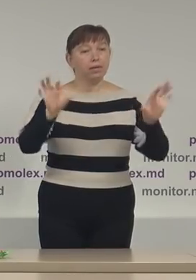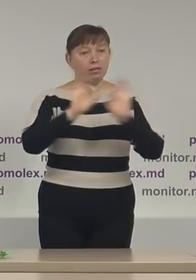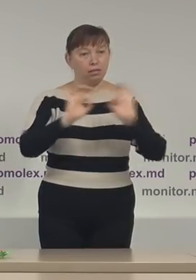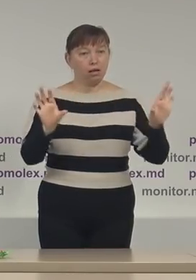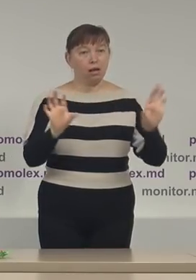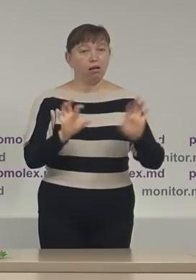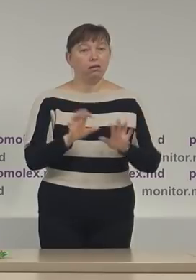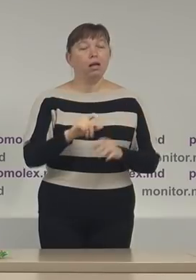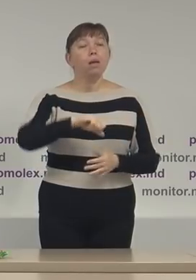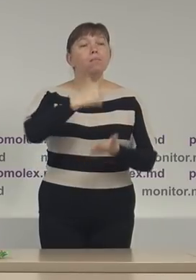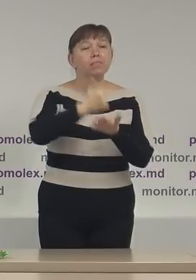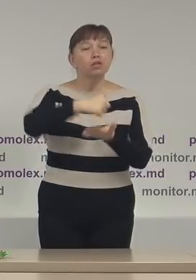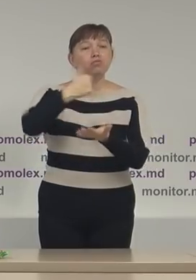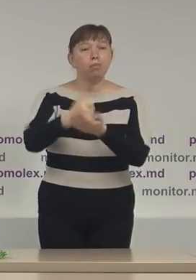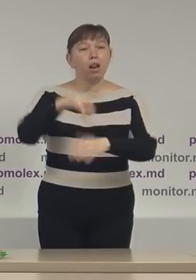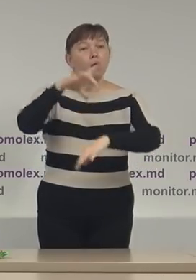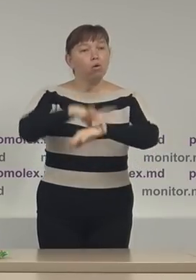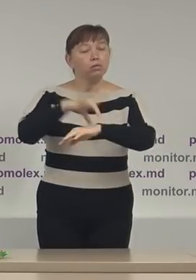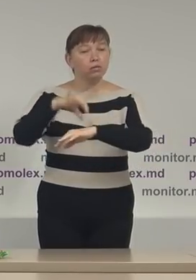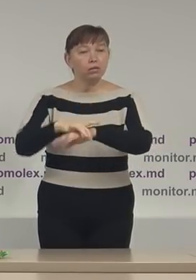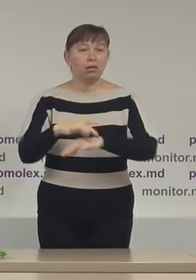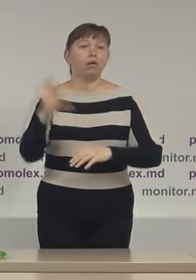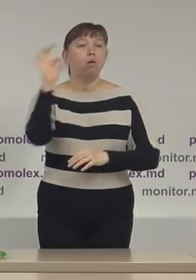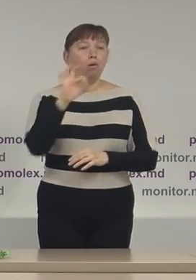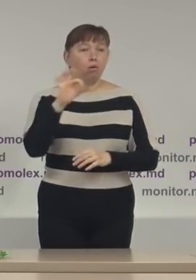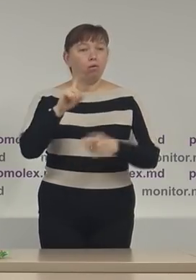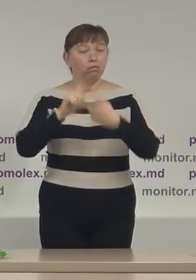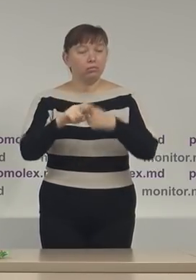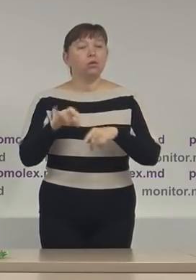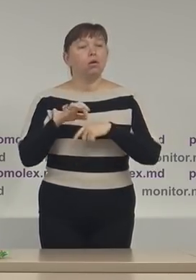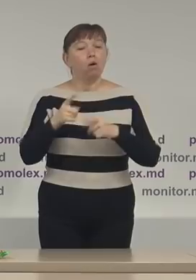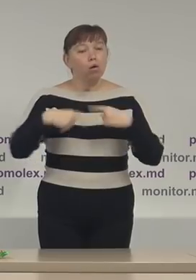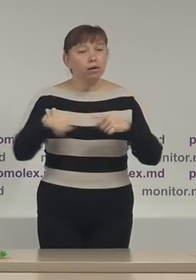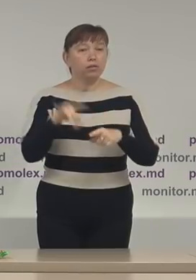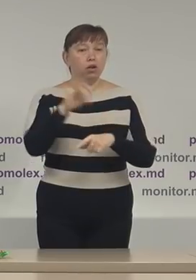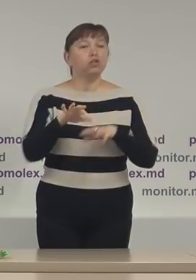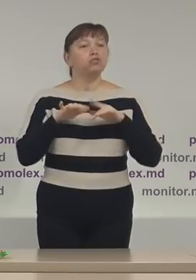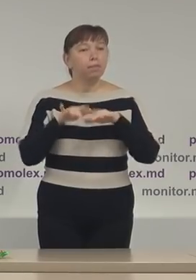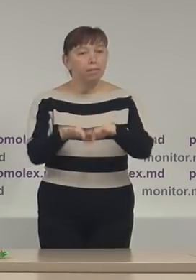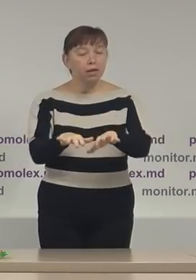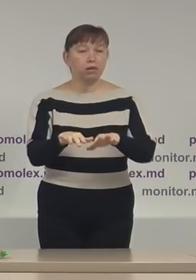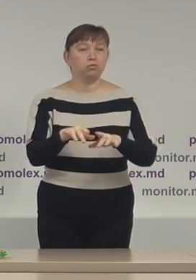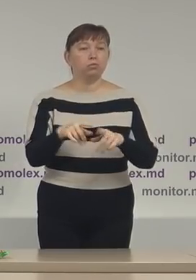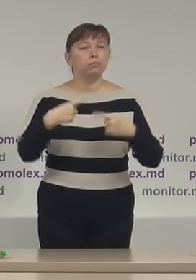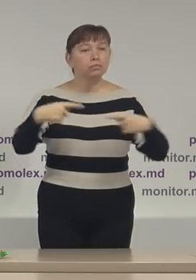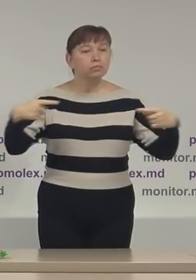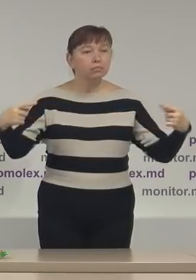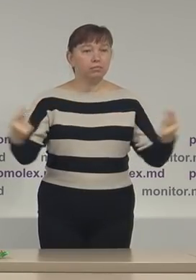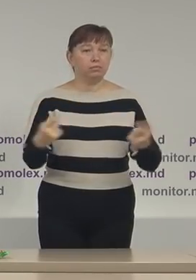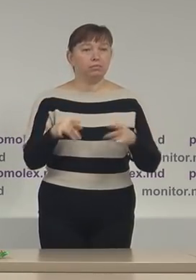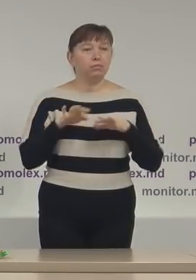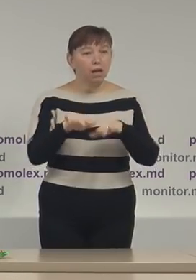principalele constatări cu referire la organizarea și mersul activităților